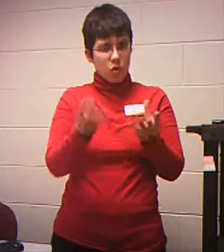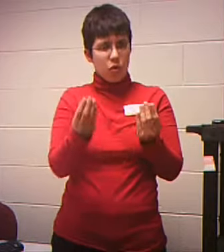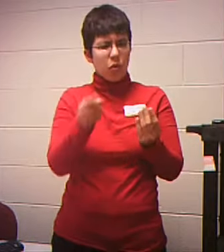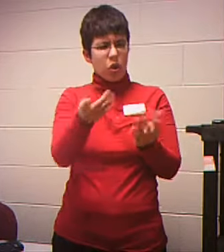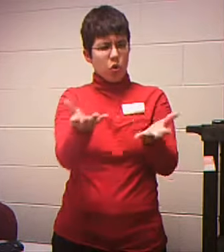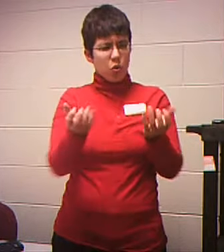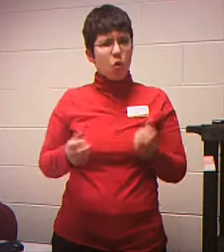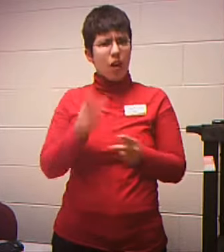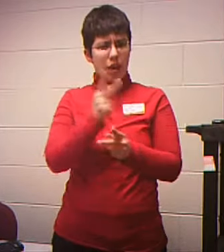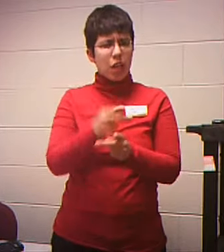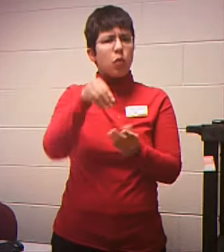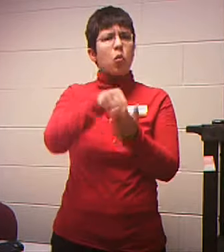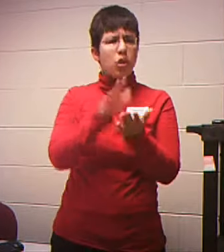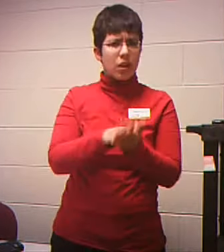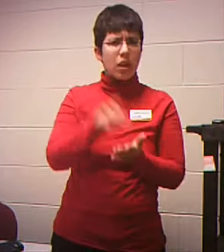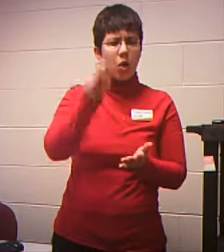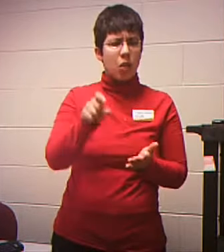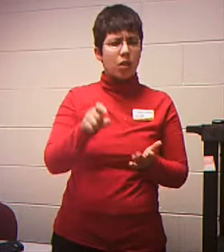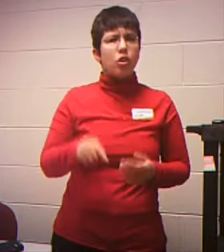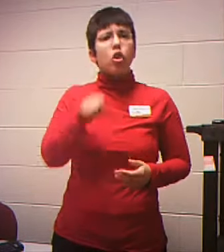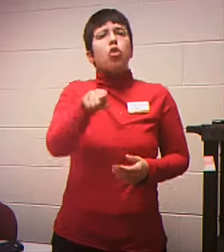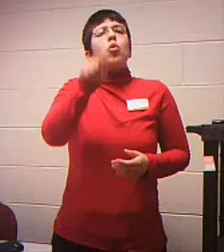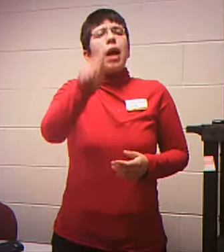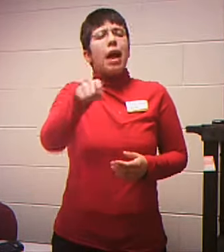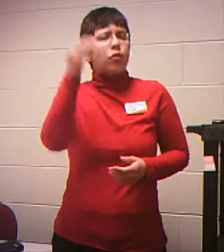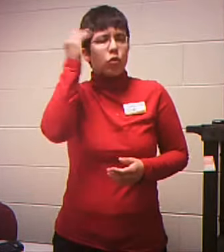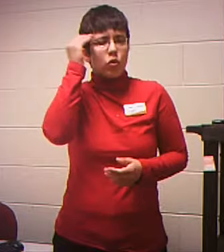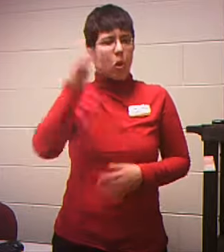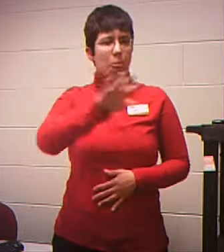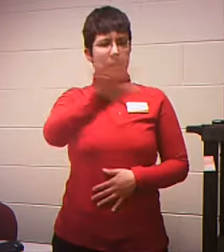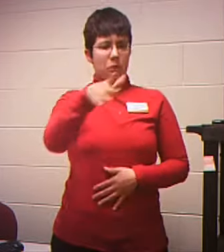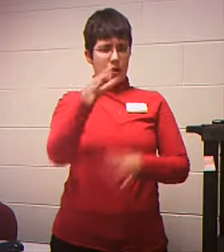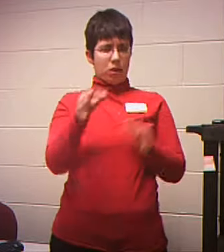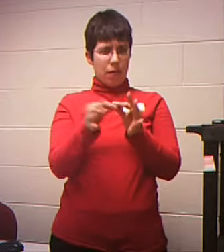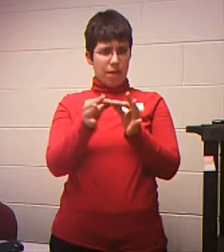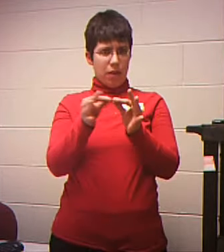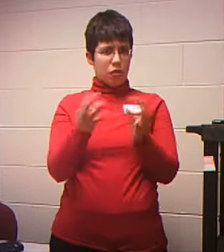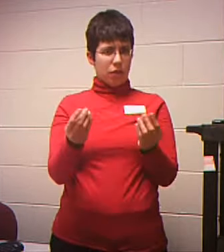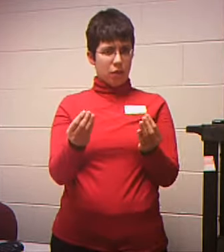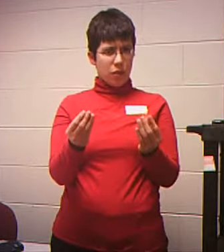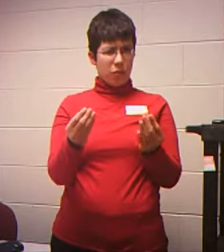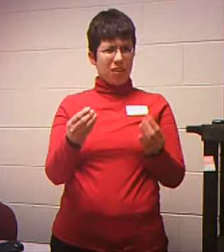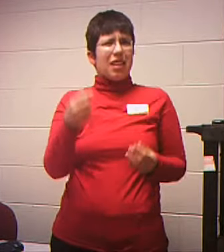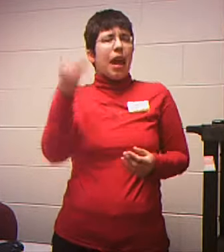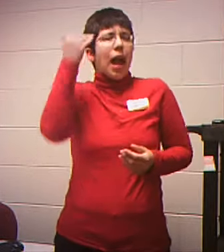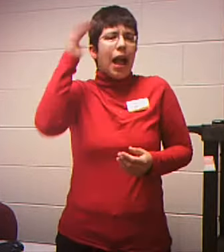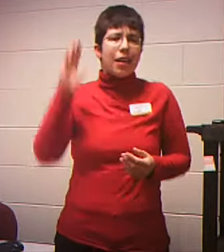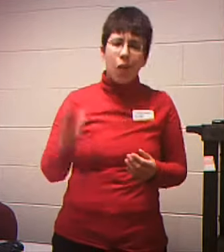The Approximate Market Value Is I Know You May Not Know This For Sure Most People Don't But Just An Educated Guess As What